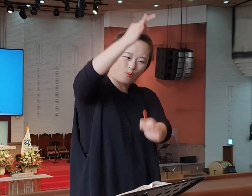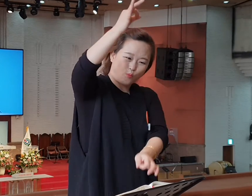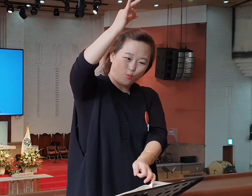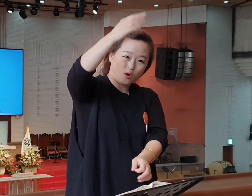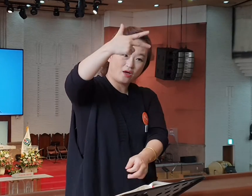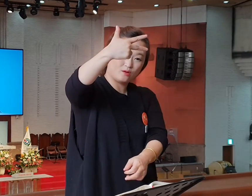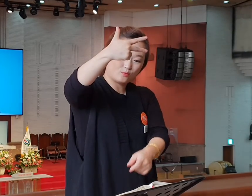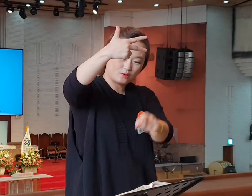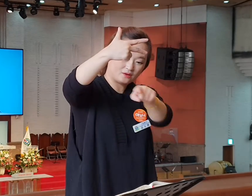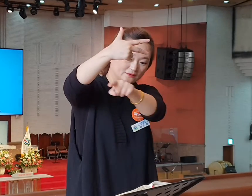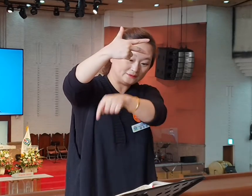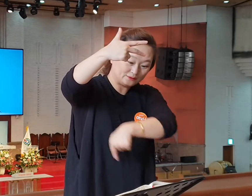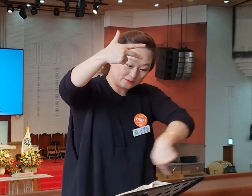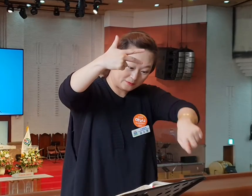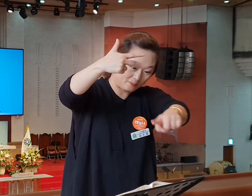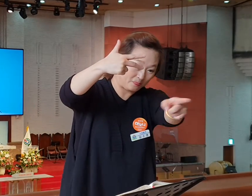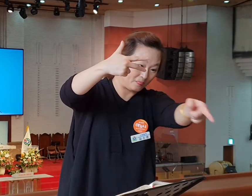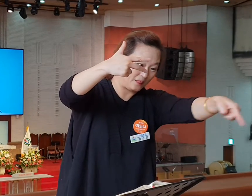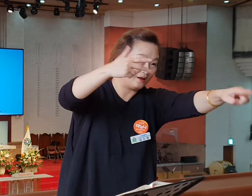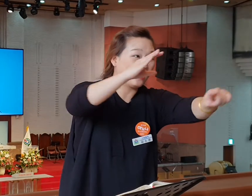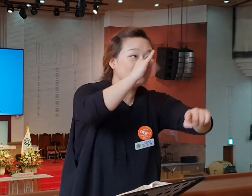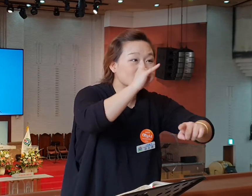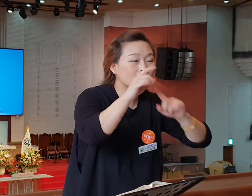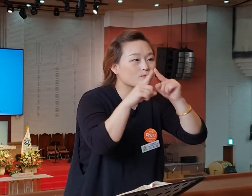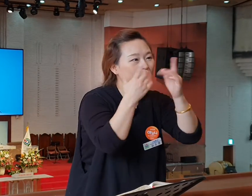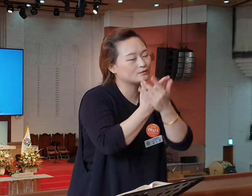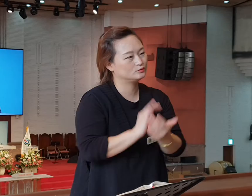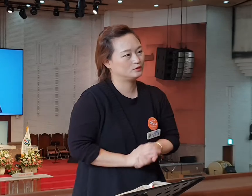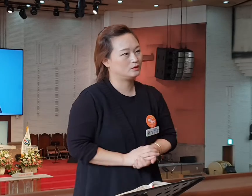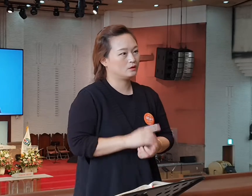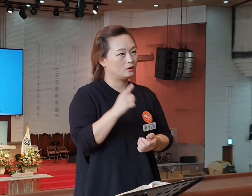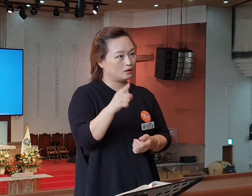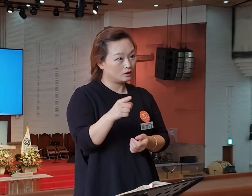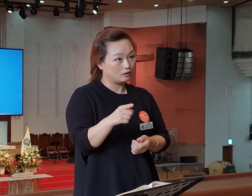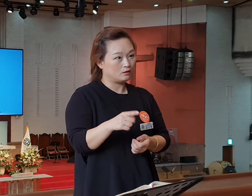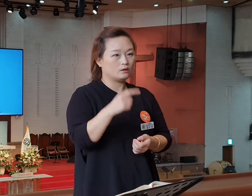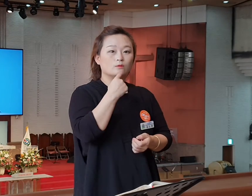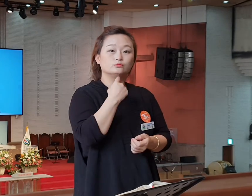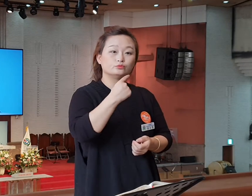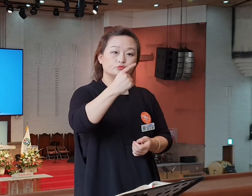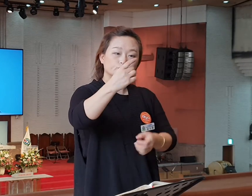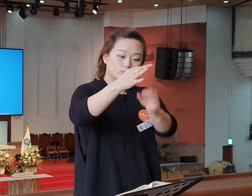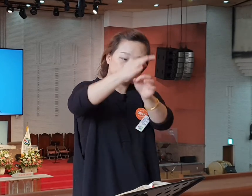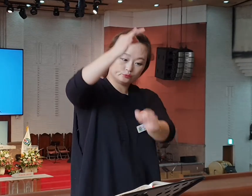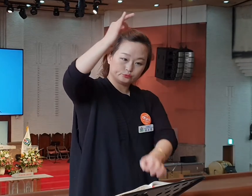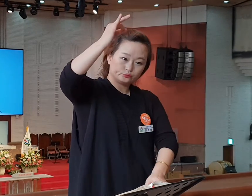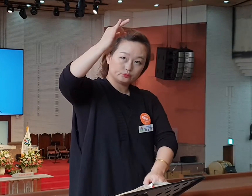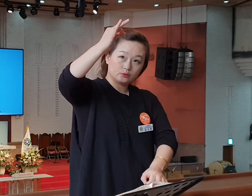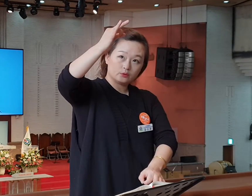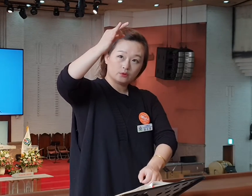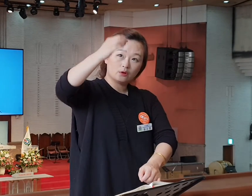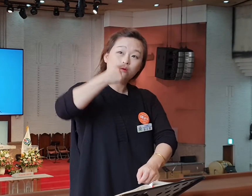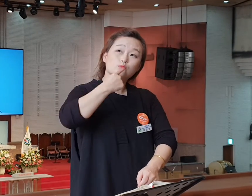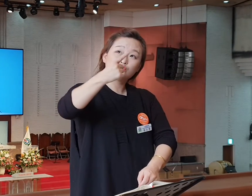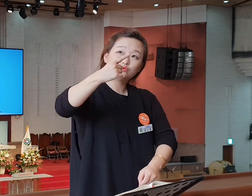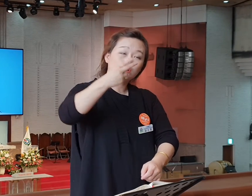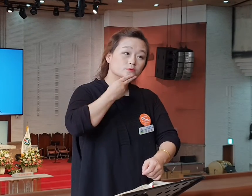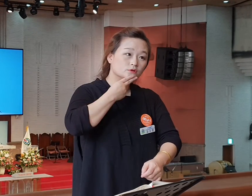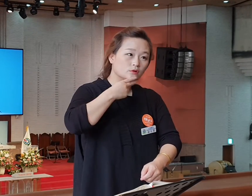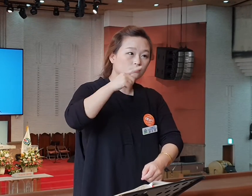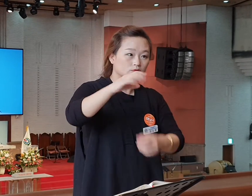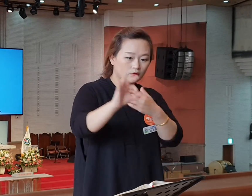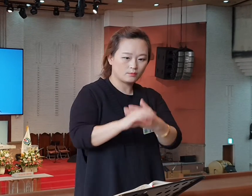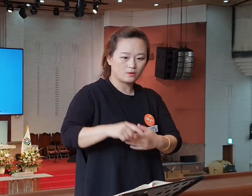있다. 그런데 그 초대가 빛을 잃으면 어떻게 해야 내가 와서 그 초대를 옮길 거다. 나는 누구예요? 나는 초대 사이에